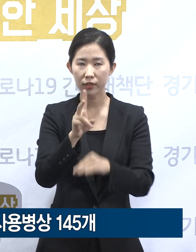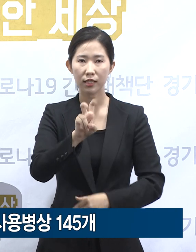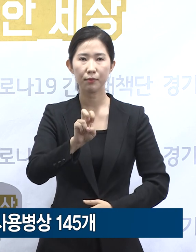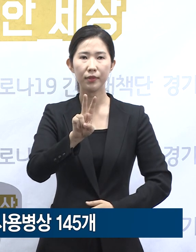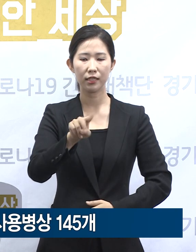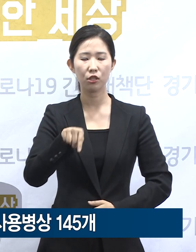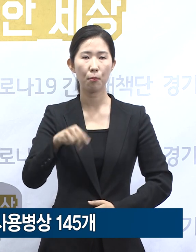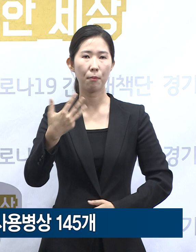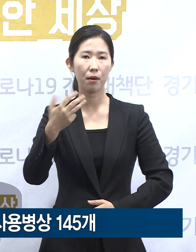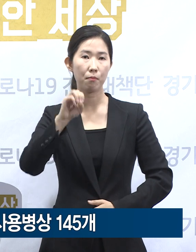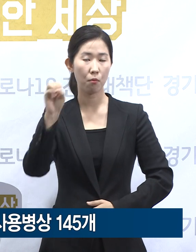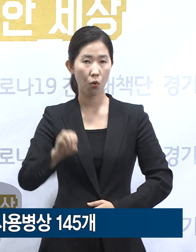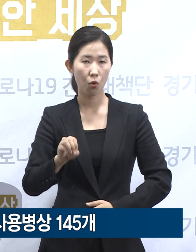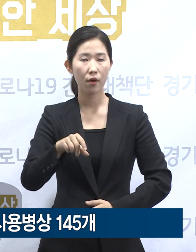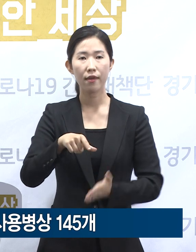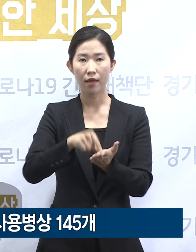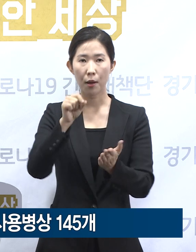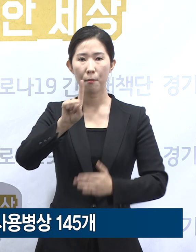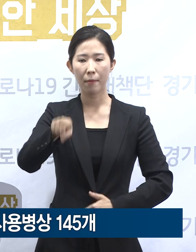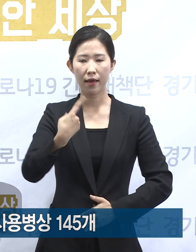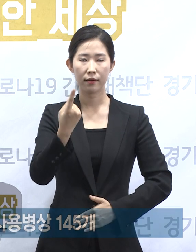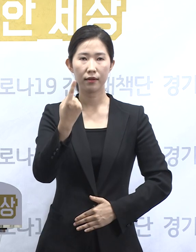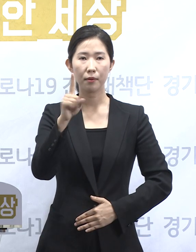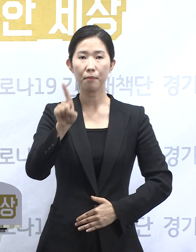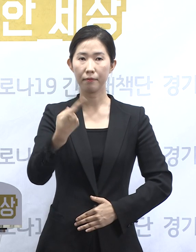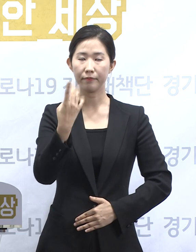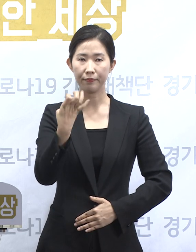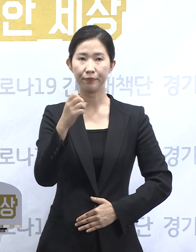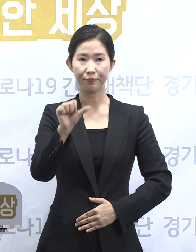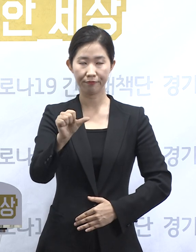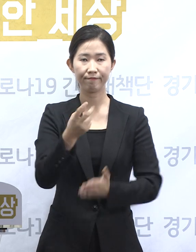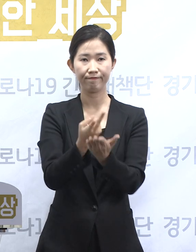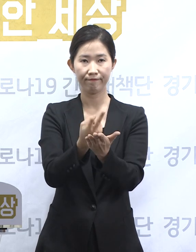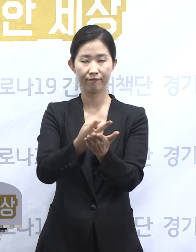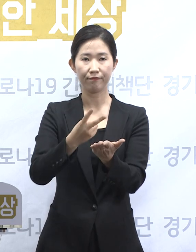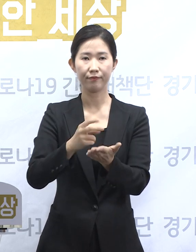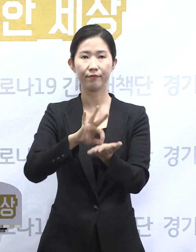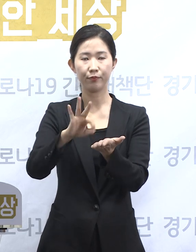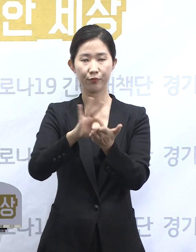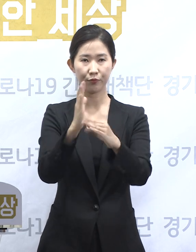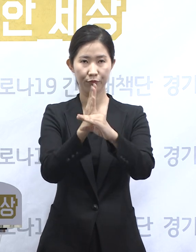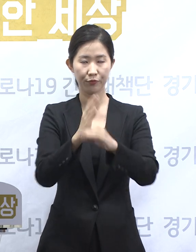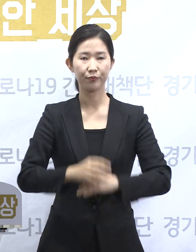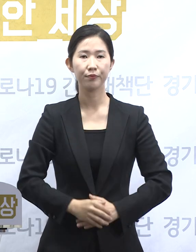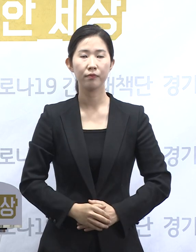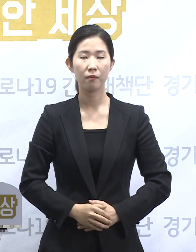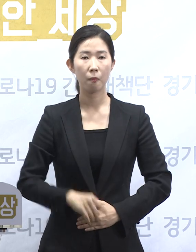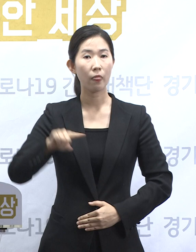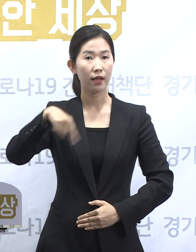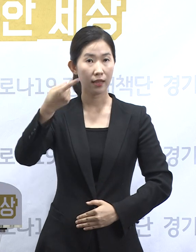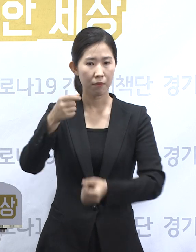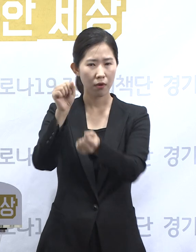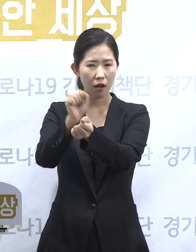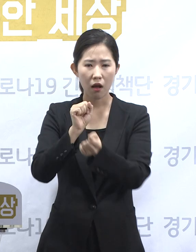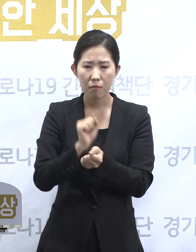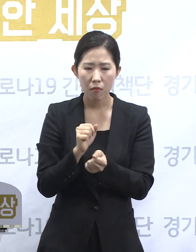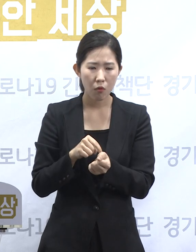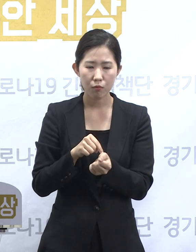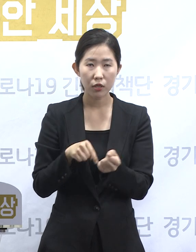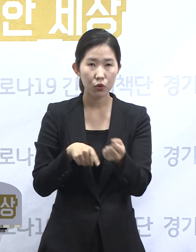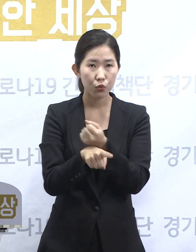.8%인 145병상입니다. 다음은 감염 경로에 따른 특징을 분석한 결과에 대해